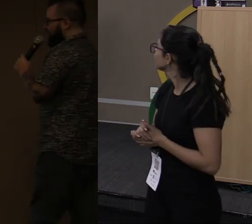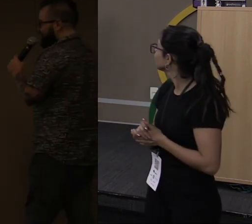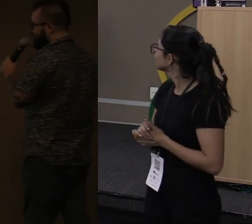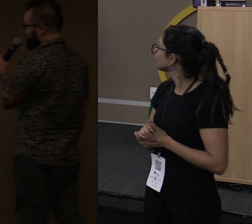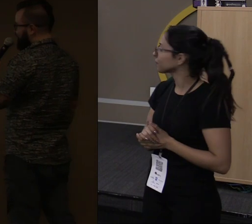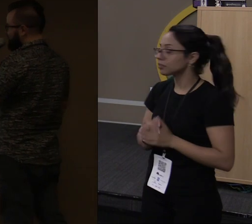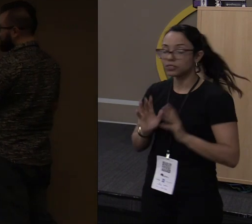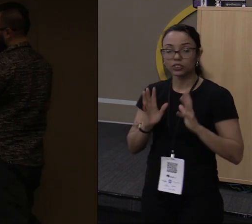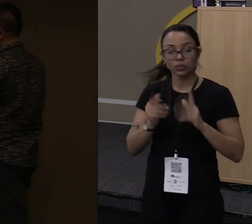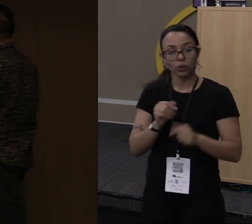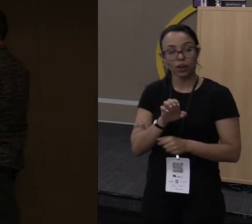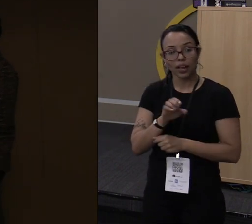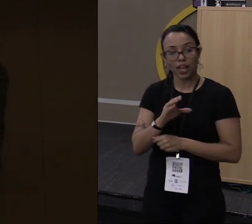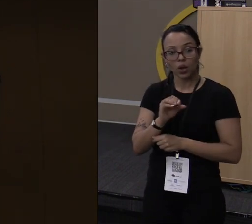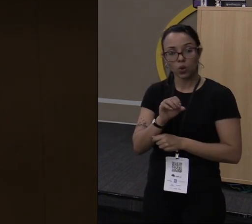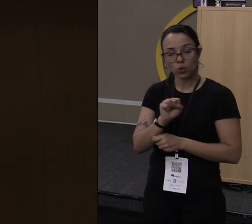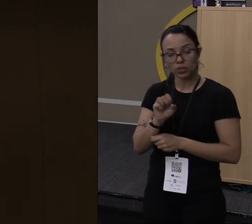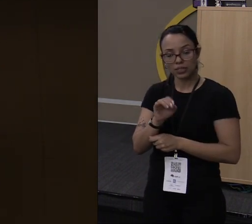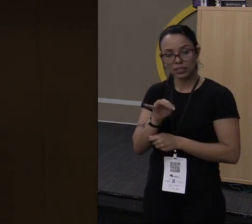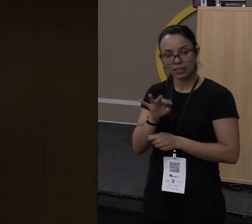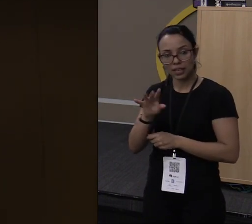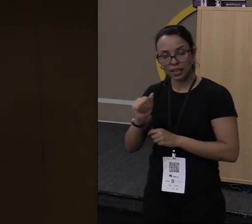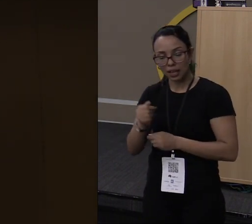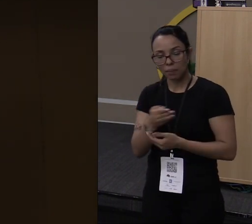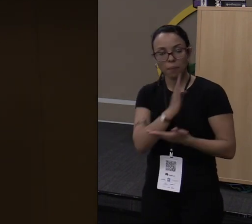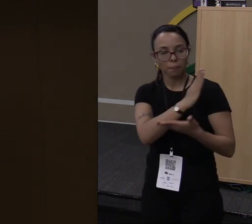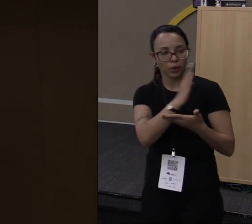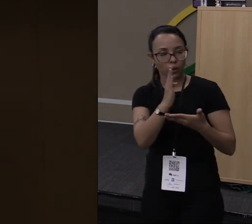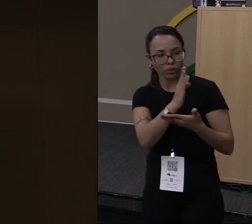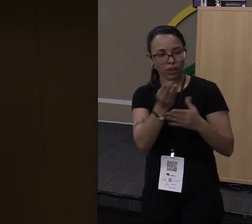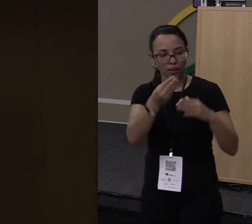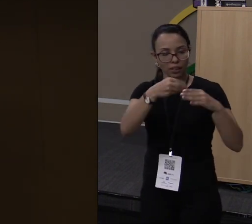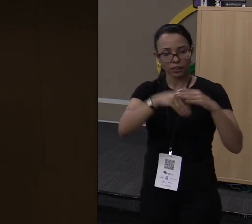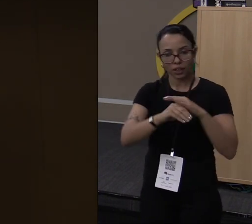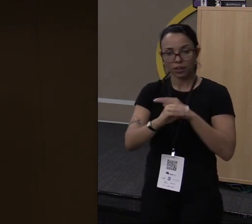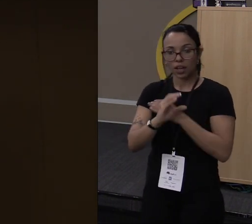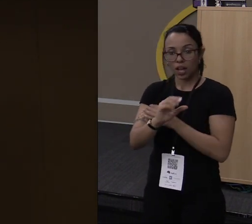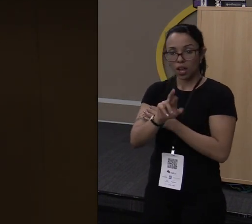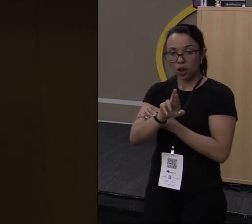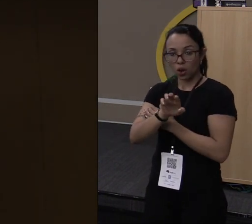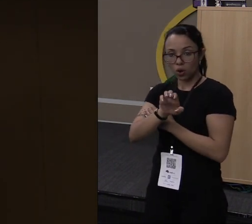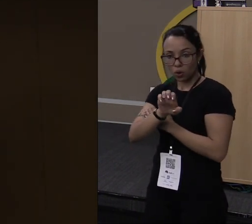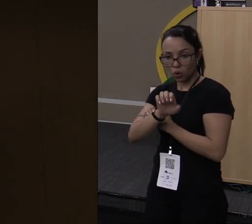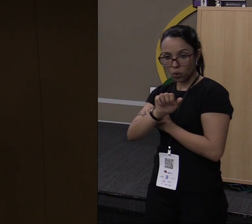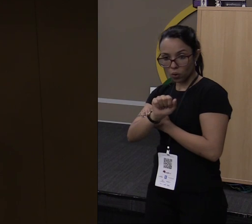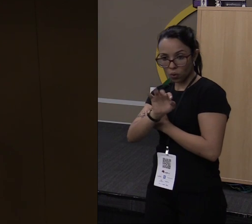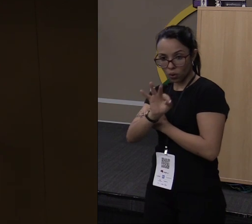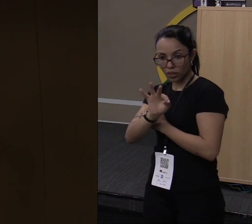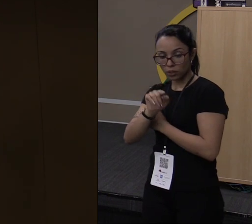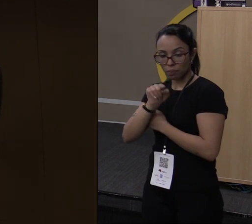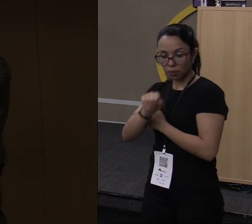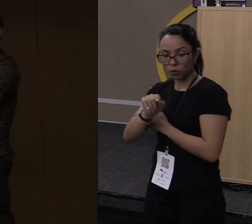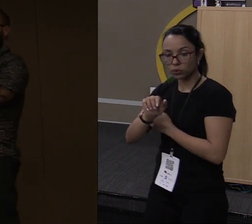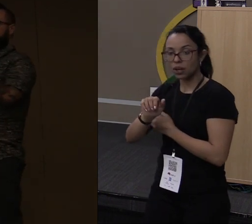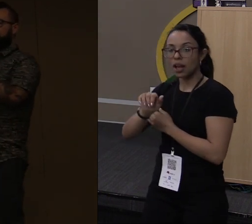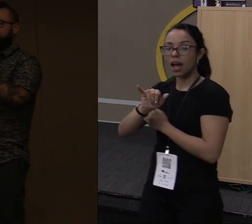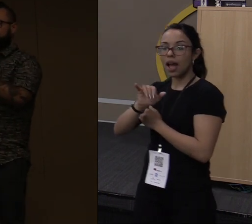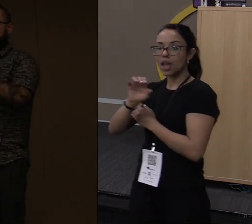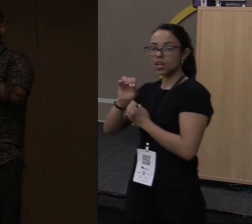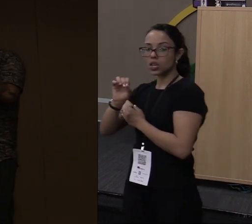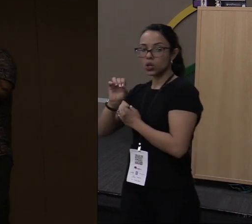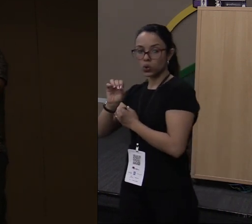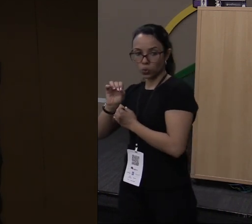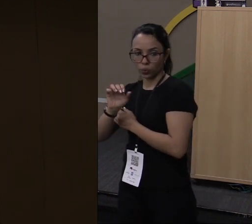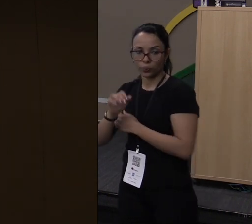Todo o ecossistema de bibliotecas está dentro do crates.io, tá? Crate é o que o Rust chama de biblioteca,